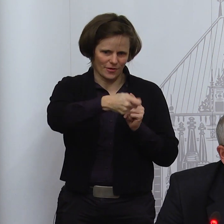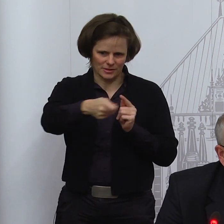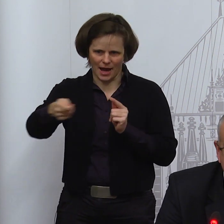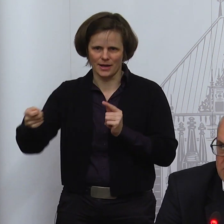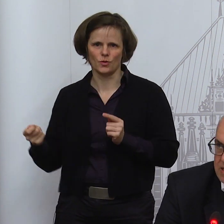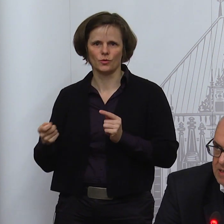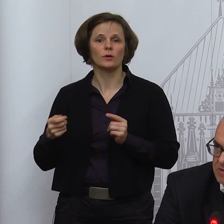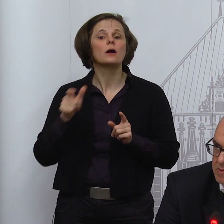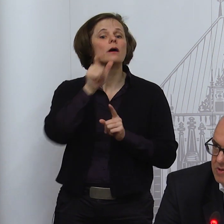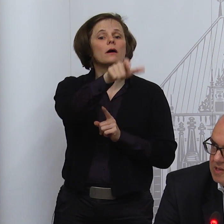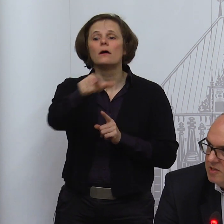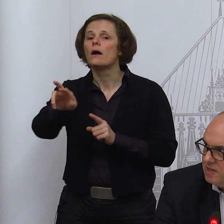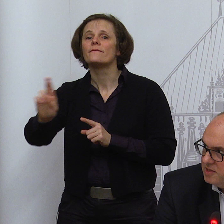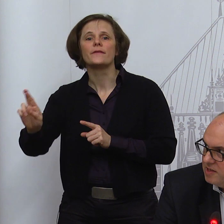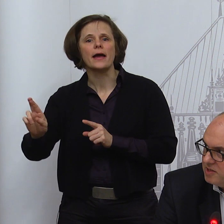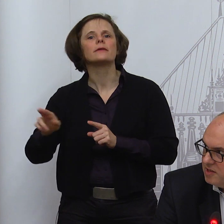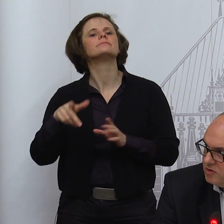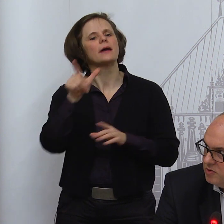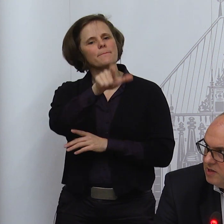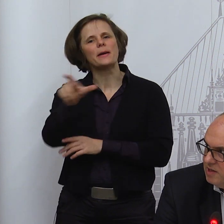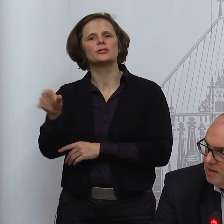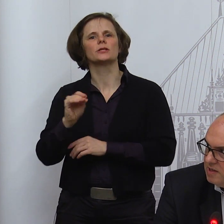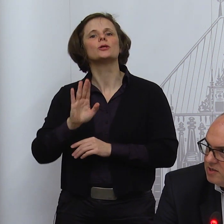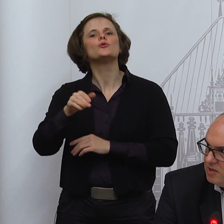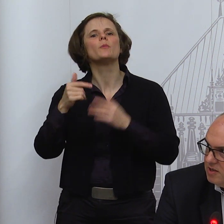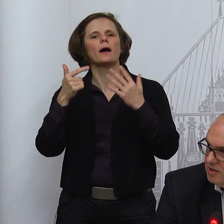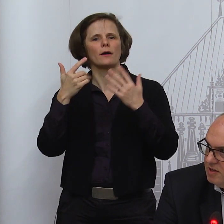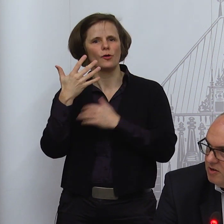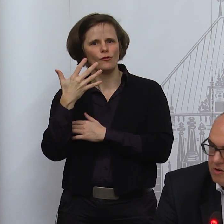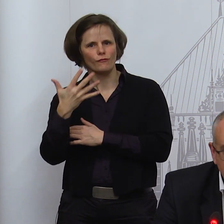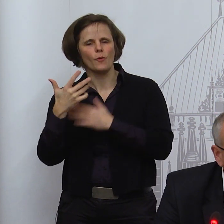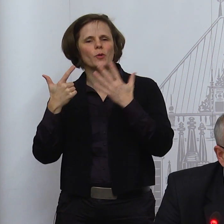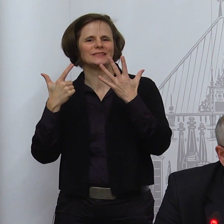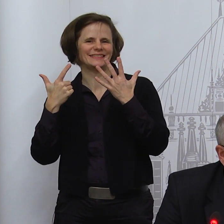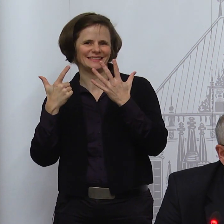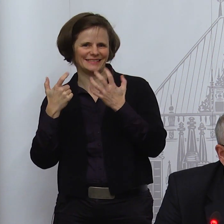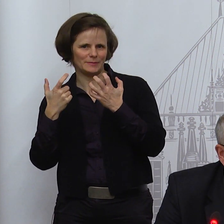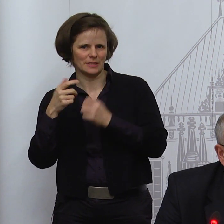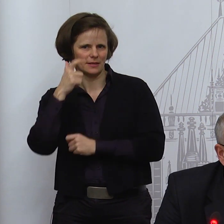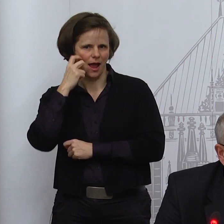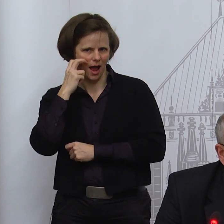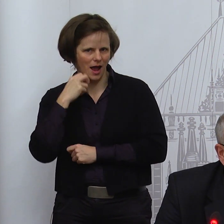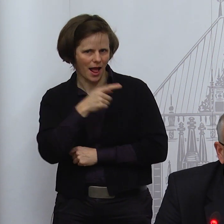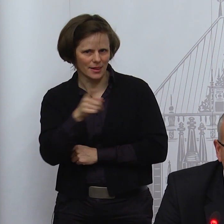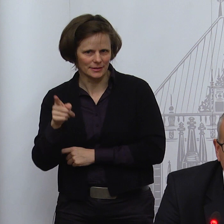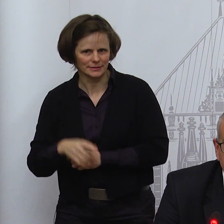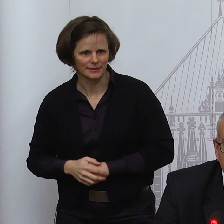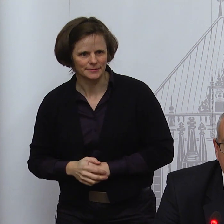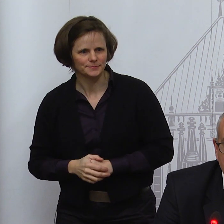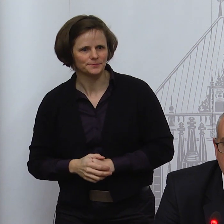auch was dazu beigetragen hat, dass wir mit unseren Inzidenzen jetzt ganz gut dastehen. Und aus dieser Erfahrung heraus habe ich gesagt,